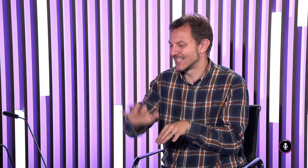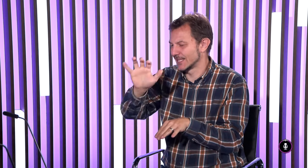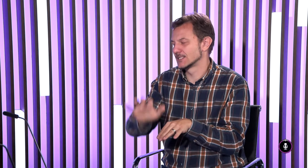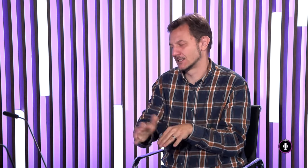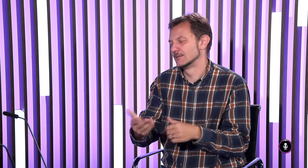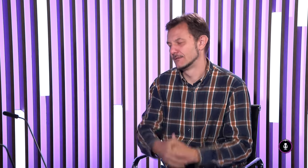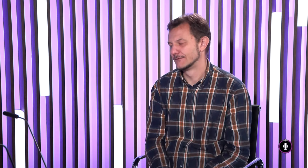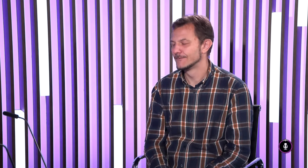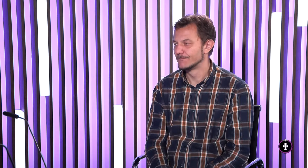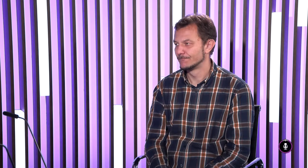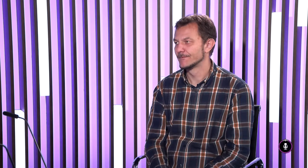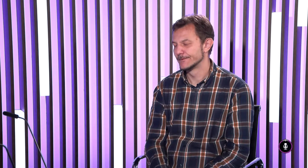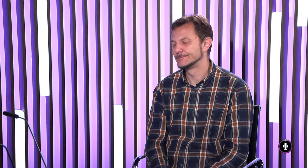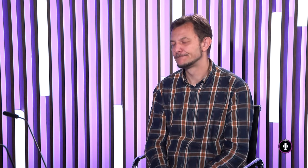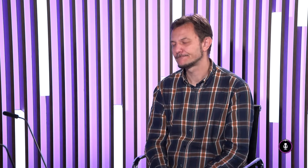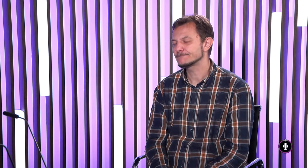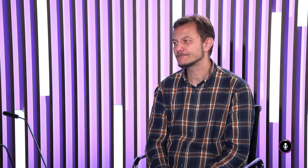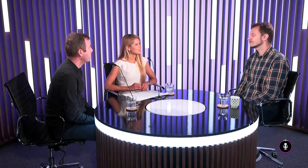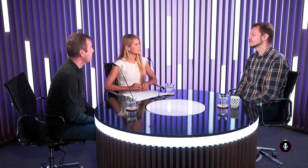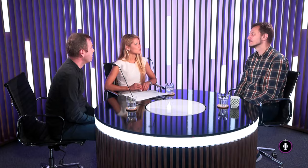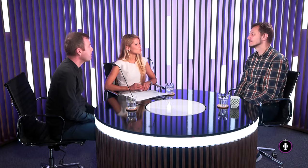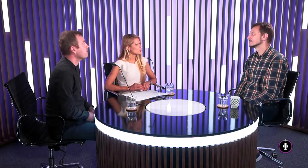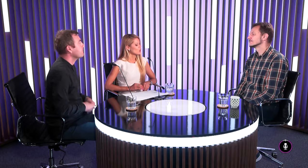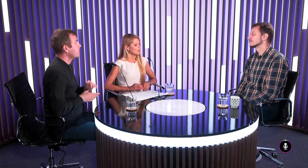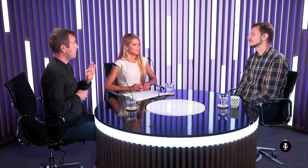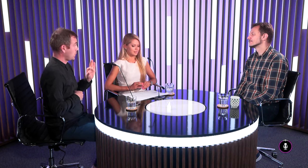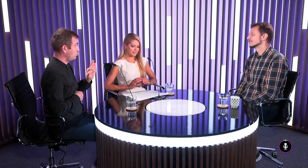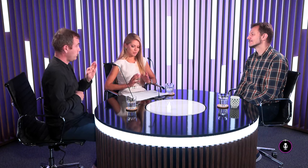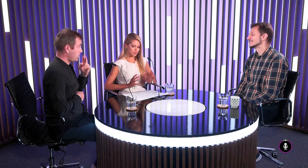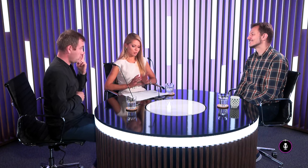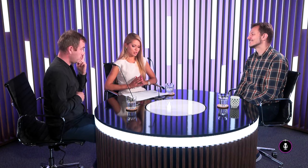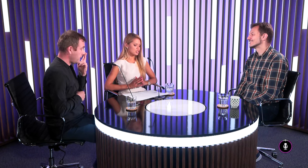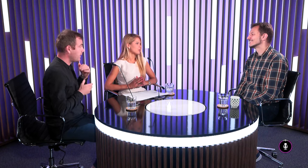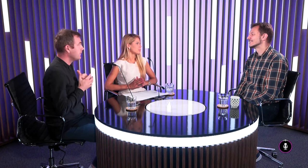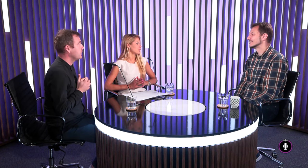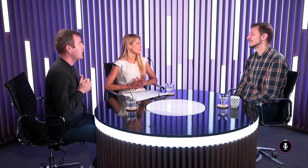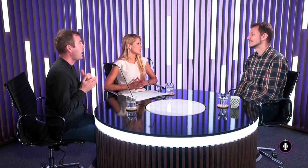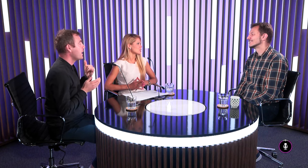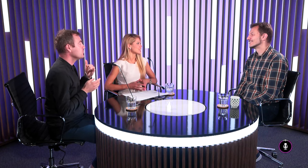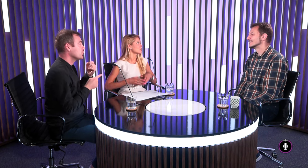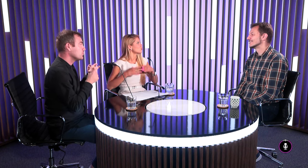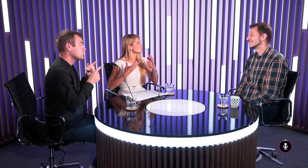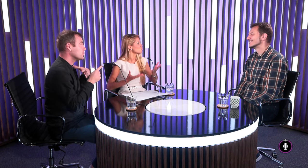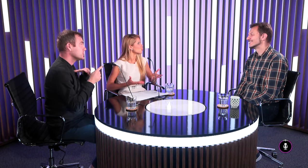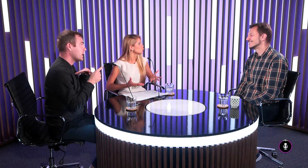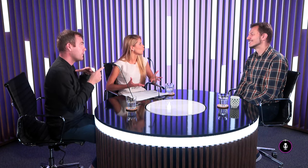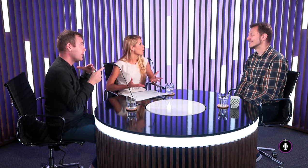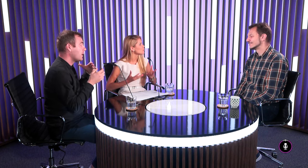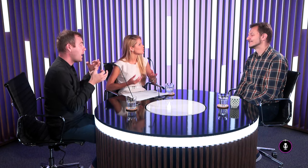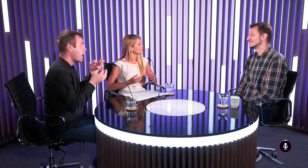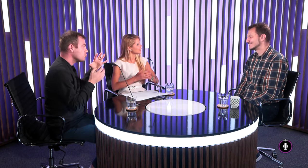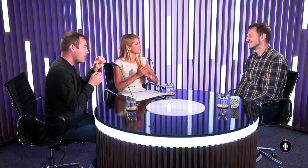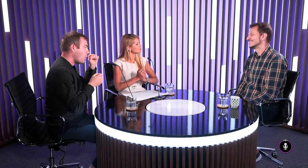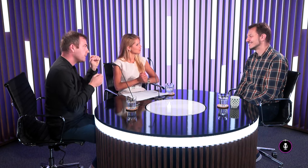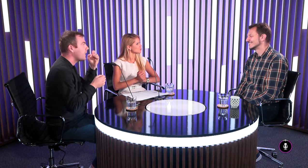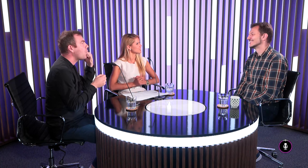cez ten prepis potom čítať text aby sme si vás možno nejakým spôsobom bližšie priblížili nechceva tú vašu kultúru